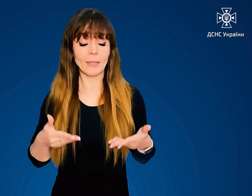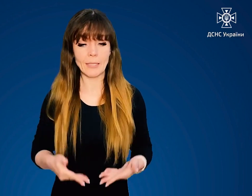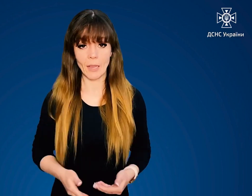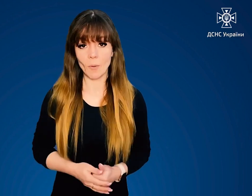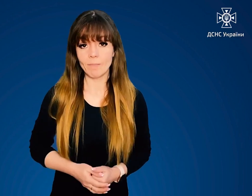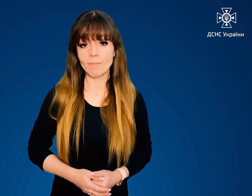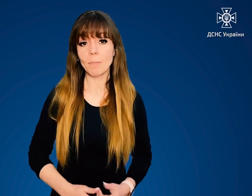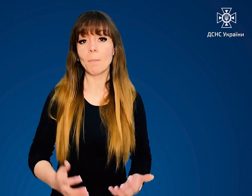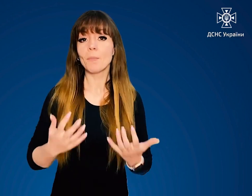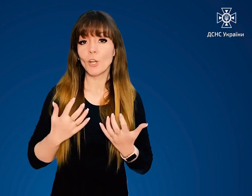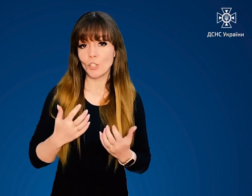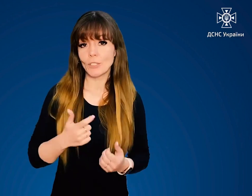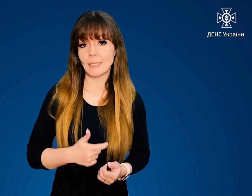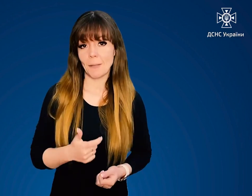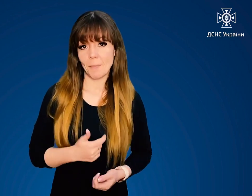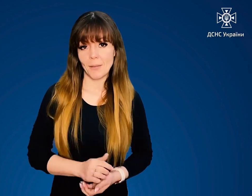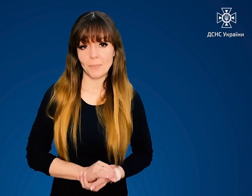Бережіть себе! Дякую! Дякую!